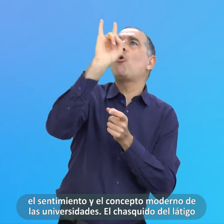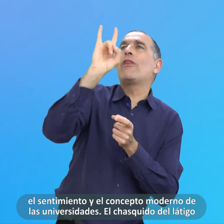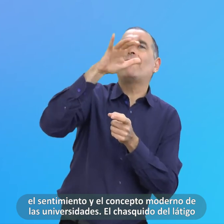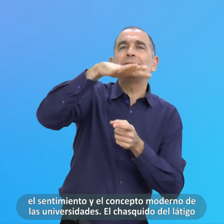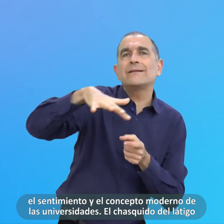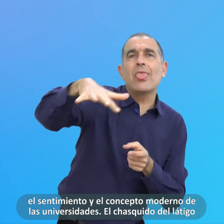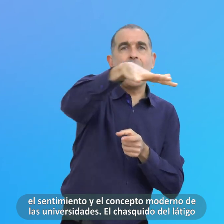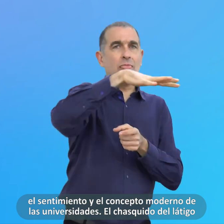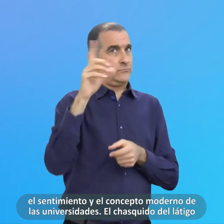universidades